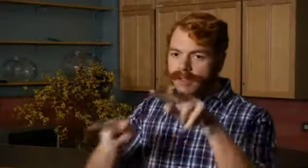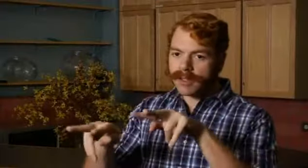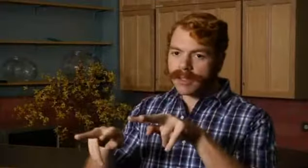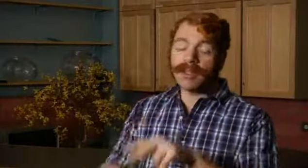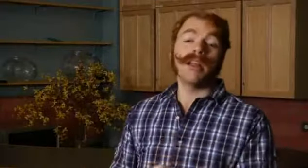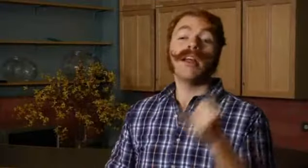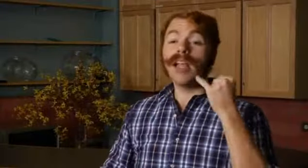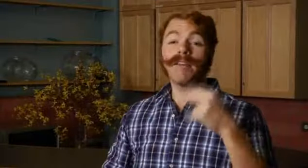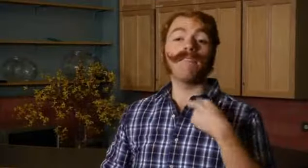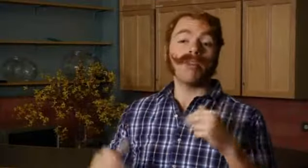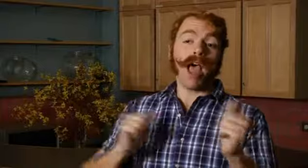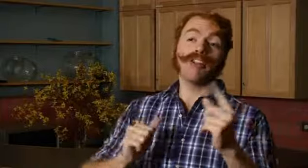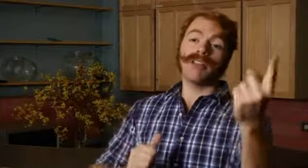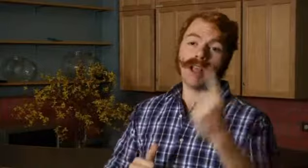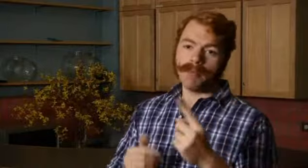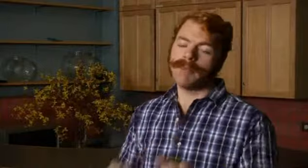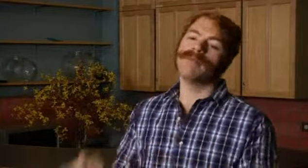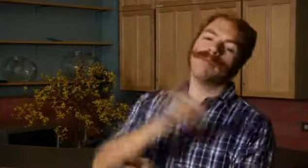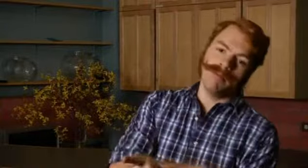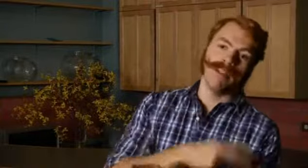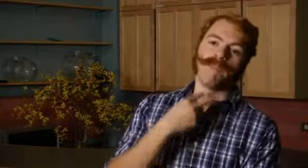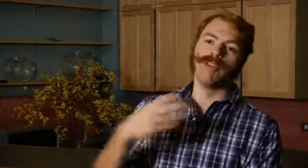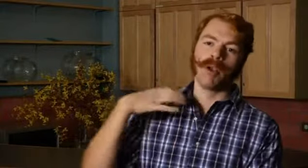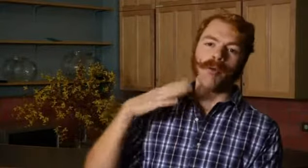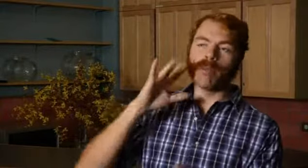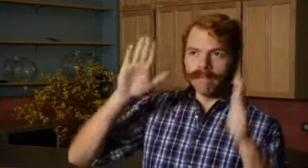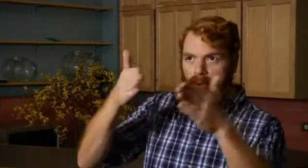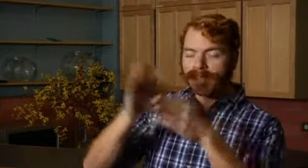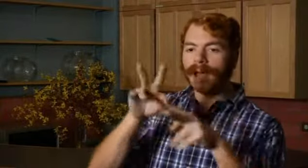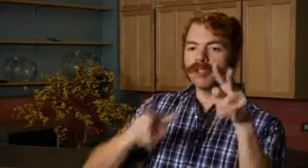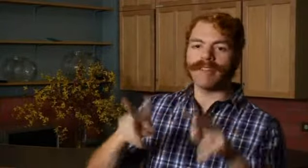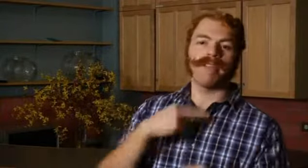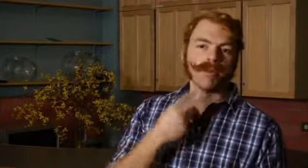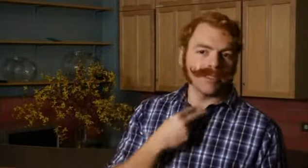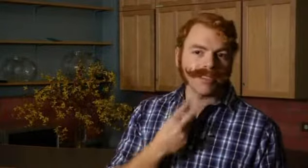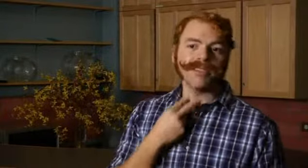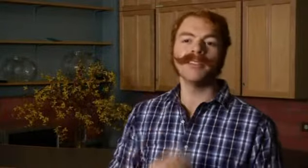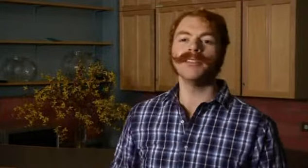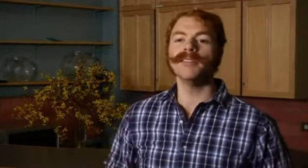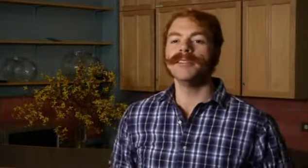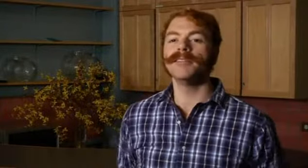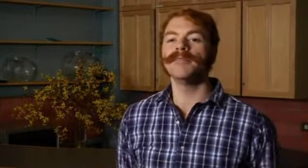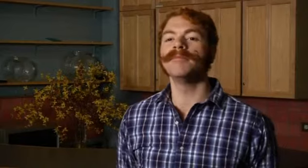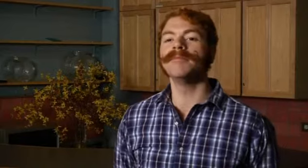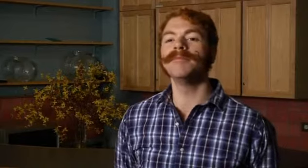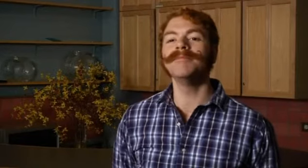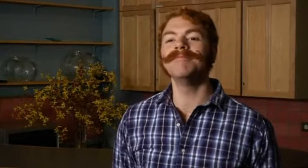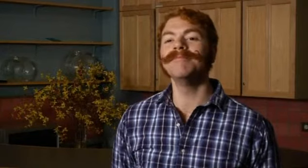«У нас есть консультант по языку жестов, который следит за их стилем. А для слышащих людей у нас есть преподаватель по речи, потому что в этой постановке мы